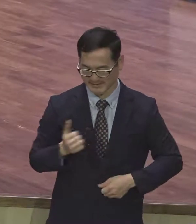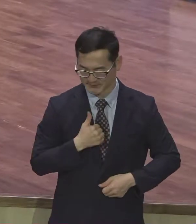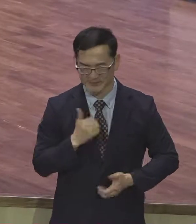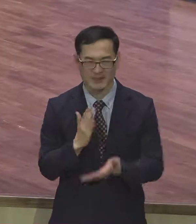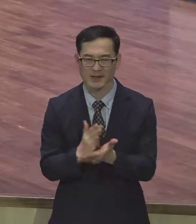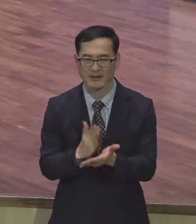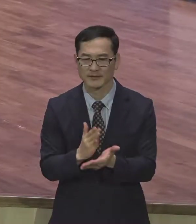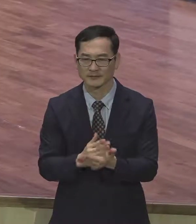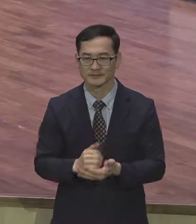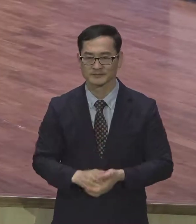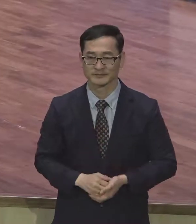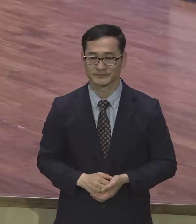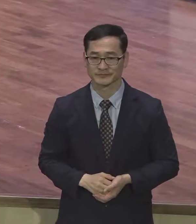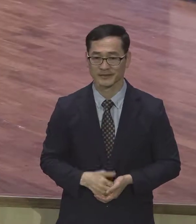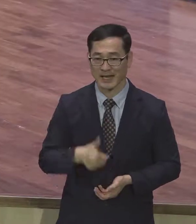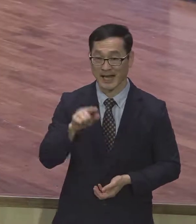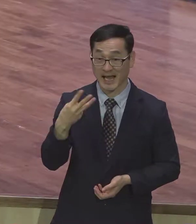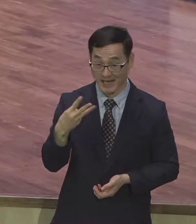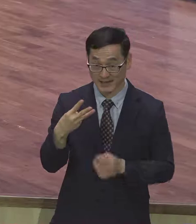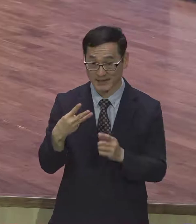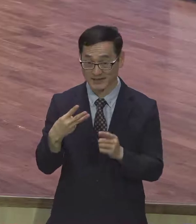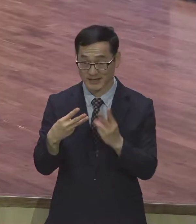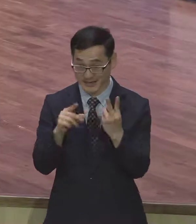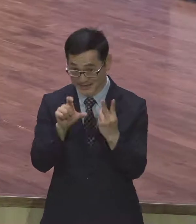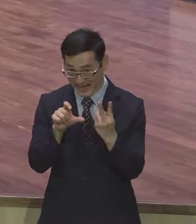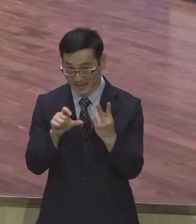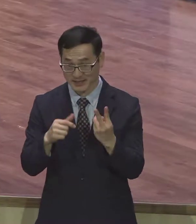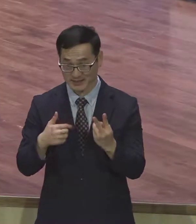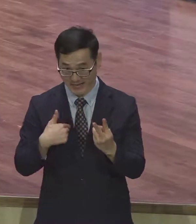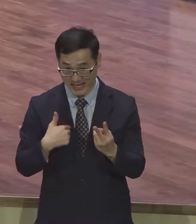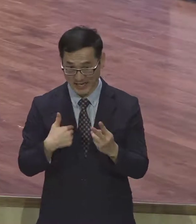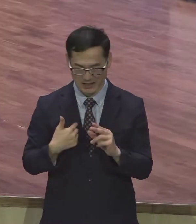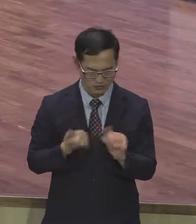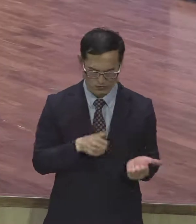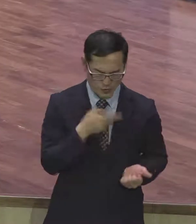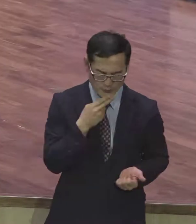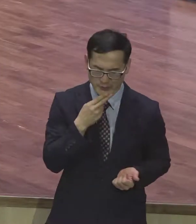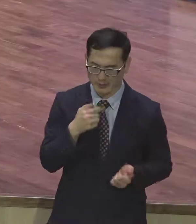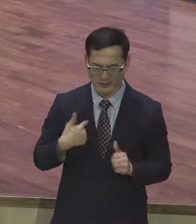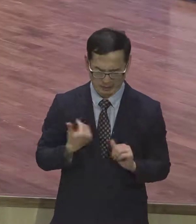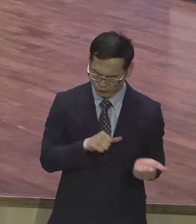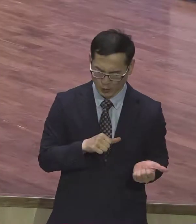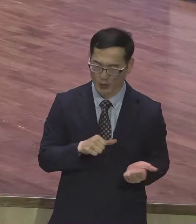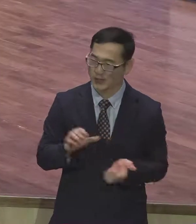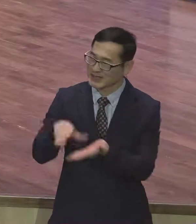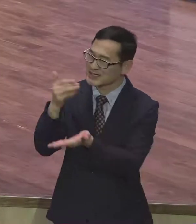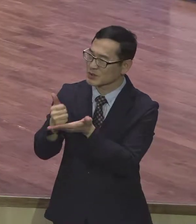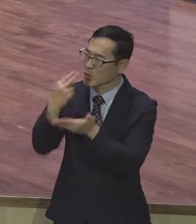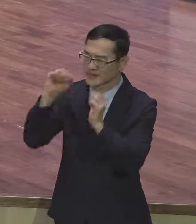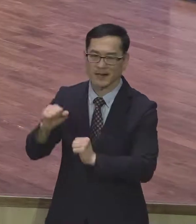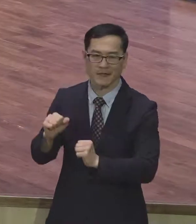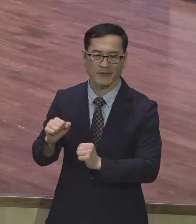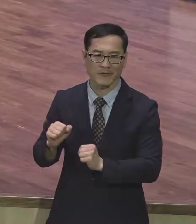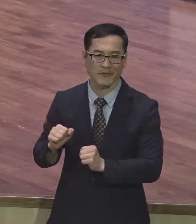갈라데아 이 자입들 나는 죽고 없다 그리스도 사는 것이다 다 내려놔야 돼요 서론 양보 내 거 없어야 돼요